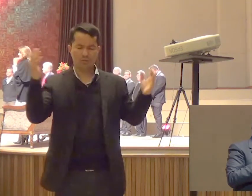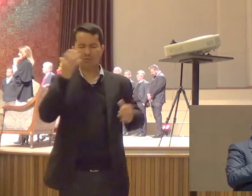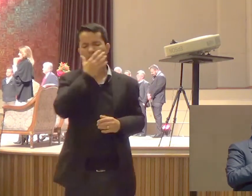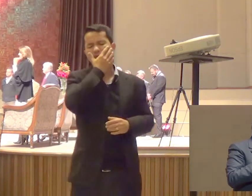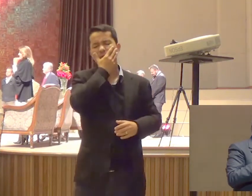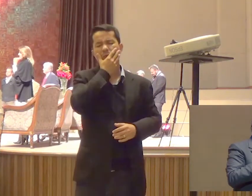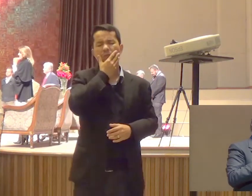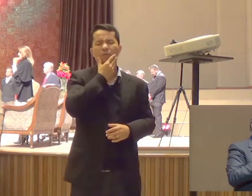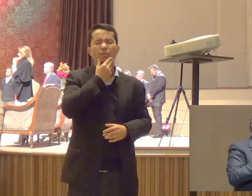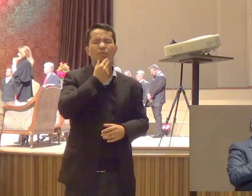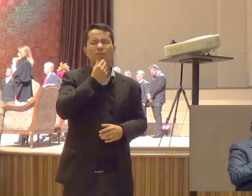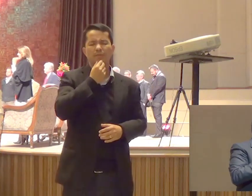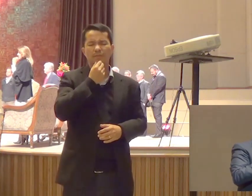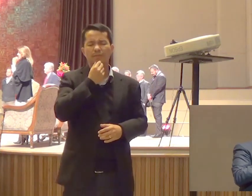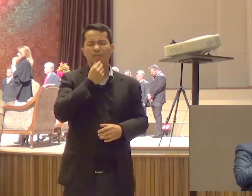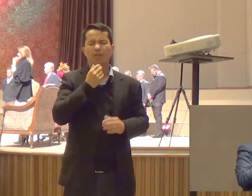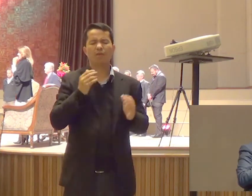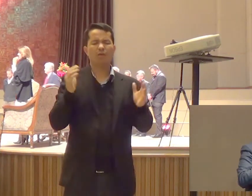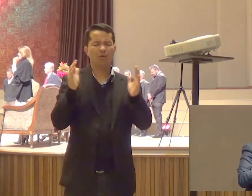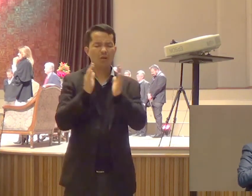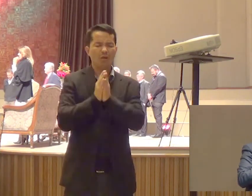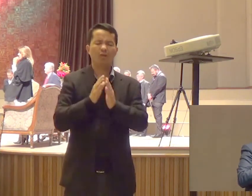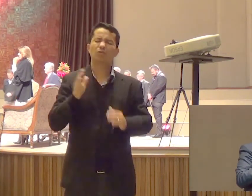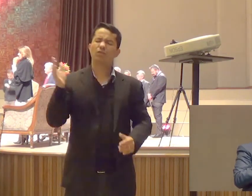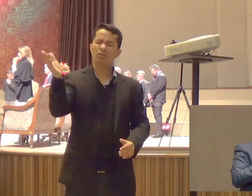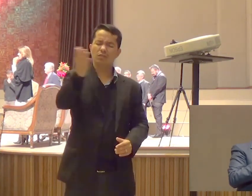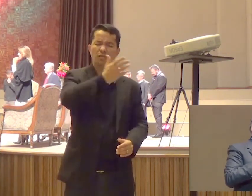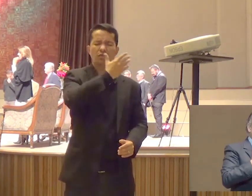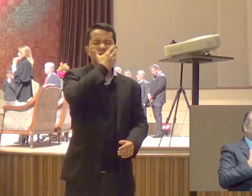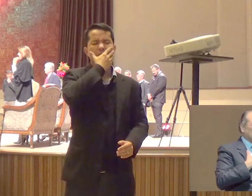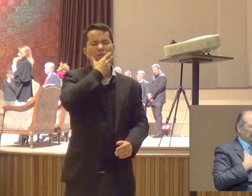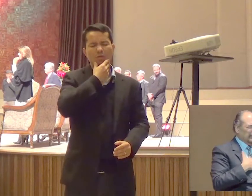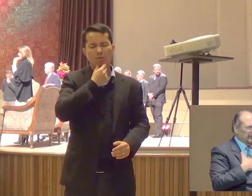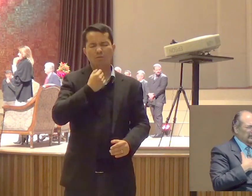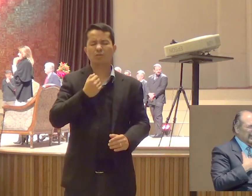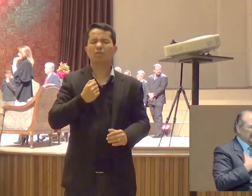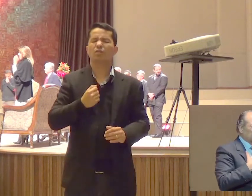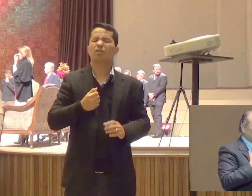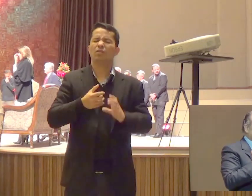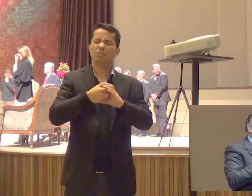Eu oro Para que esses homens Sejam homens De verdade De caráter De integridade